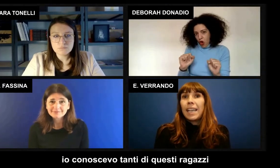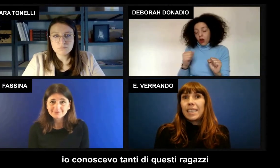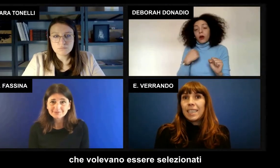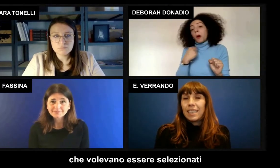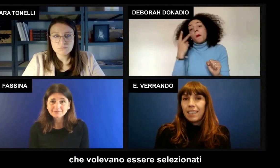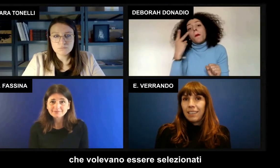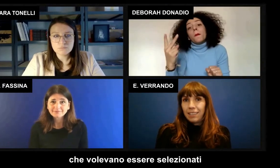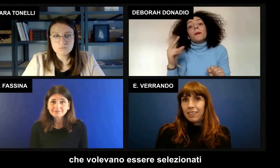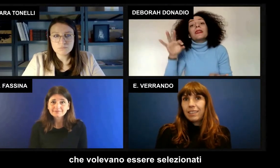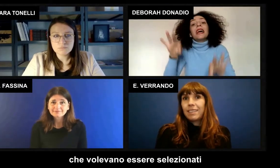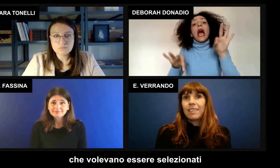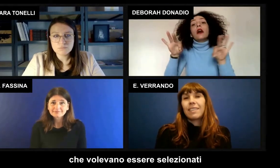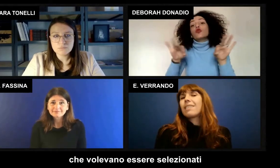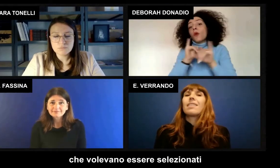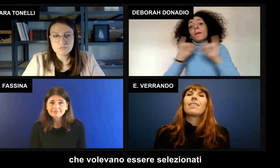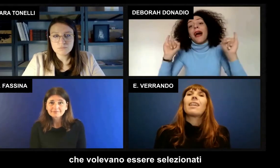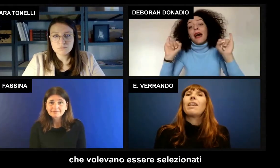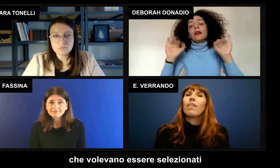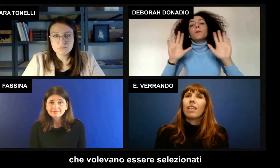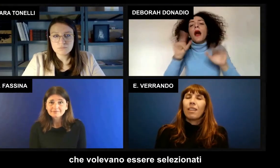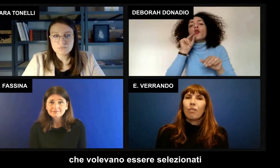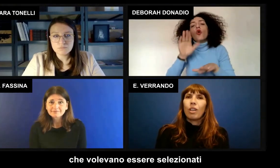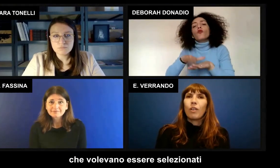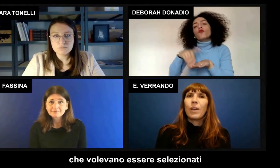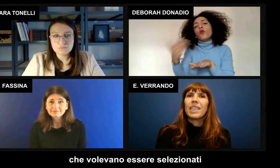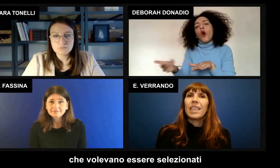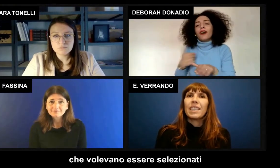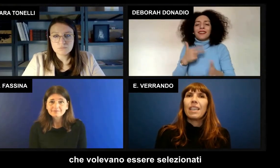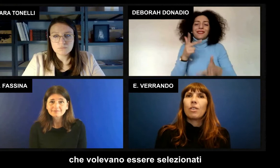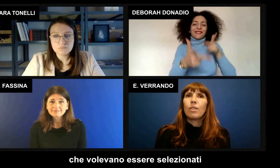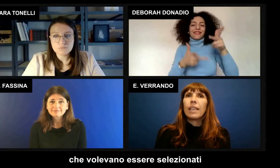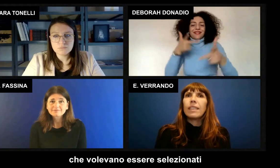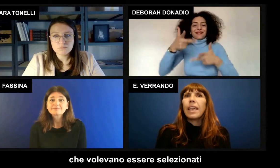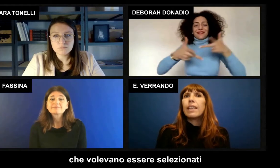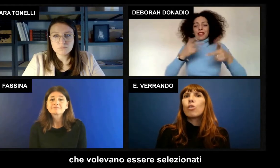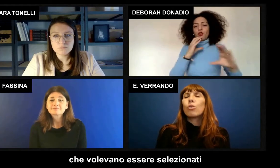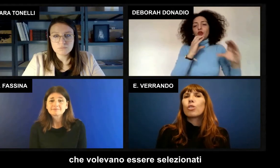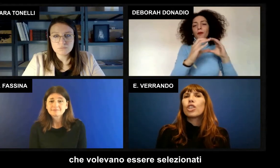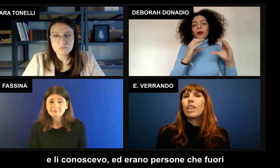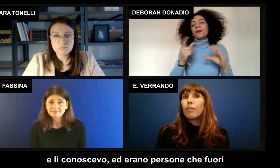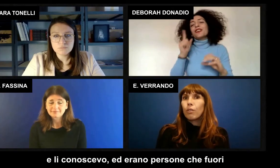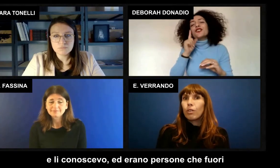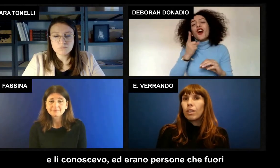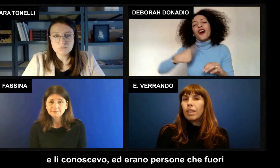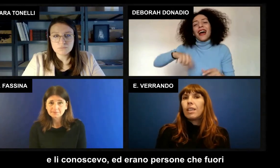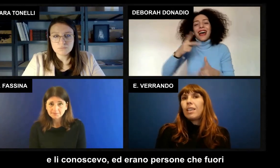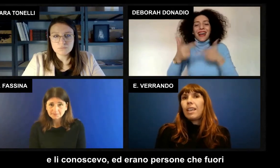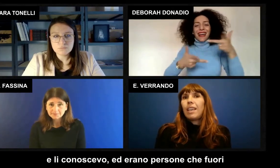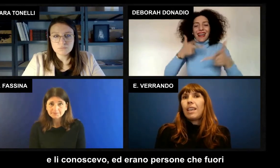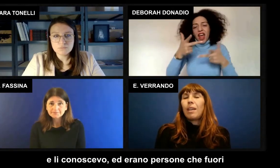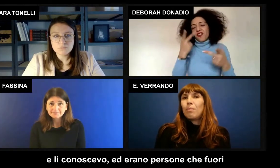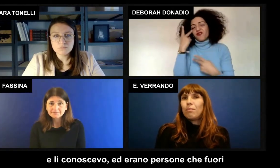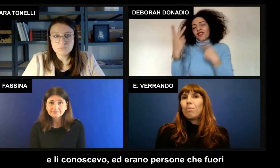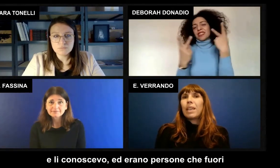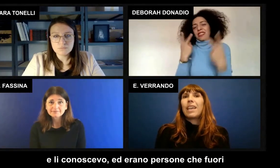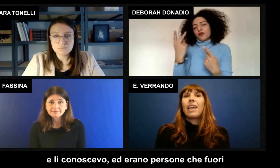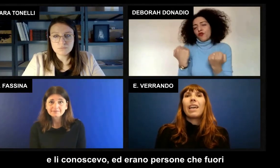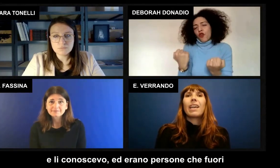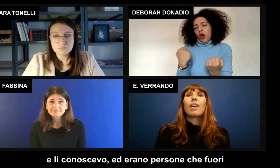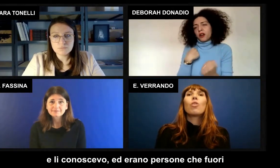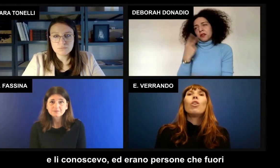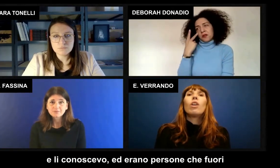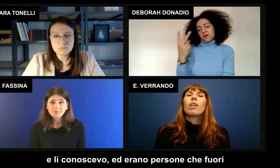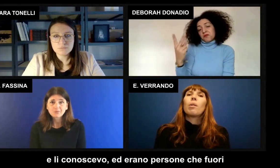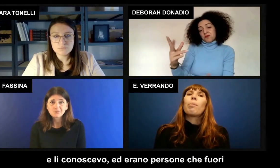quei ragazzi che volevano essere selezionati e li conoscevo perché